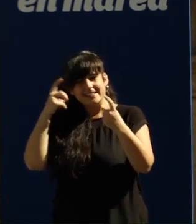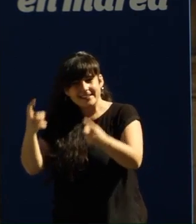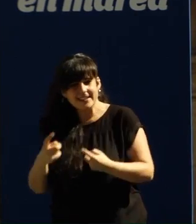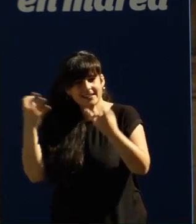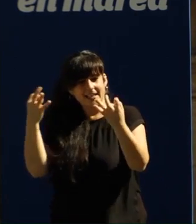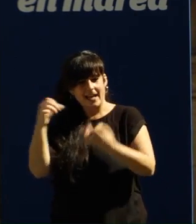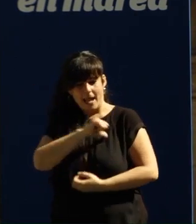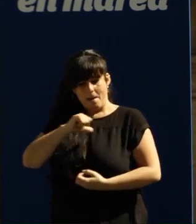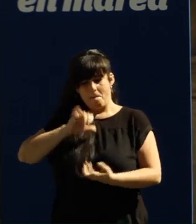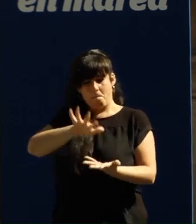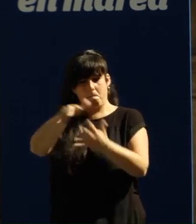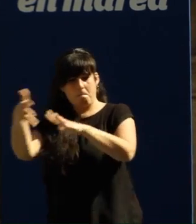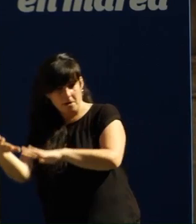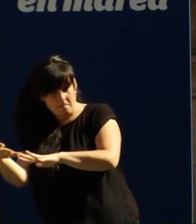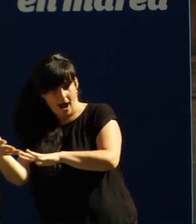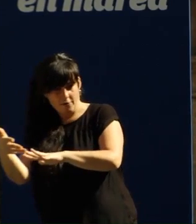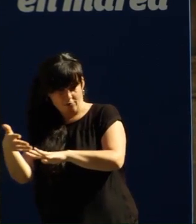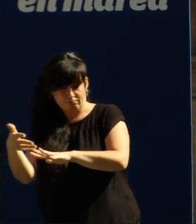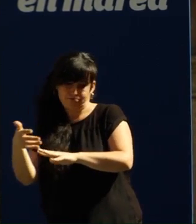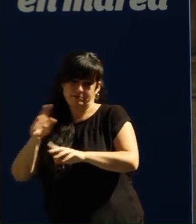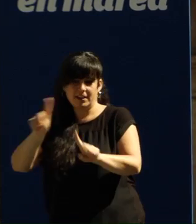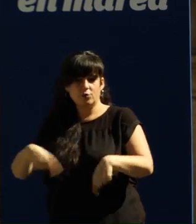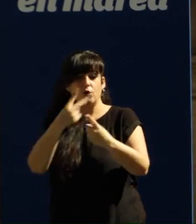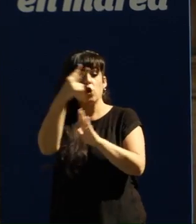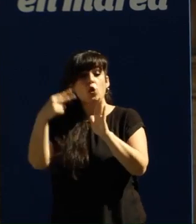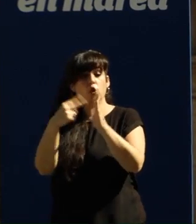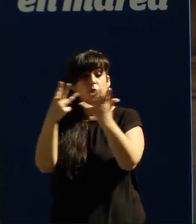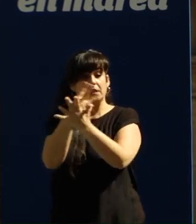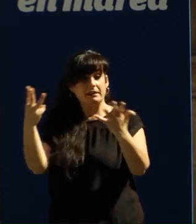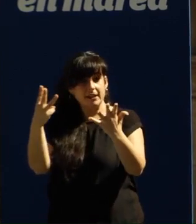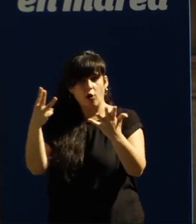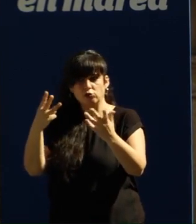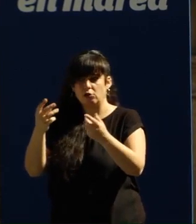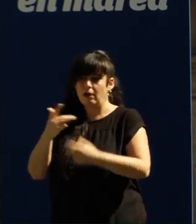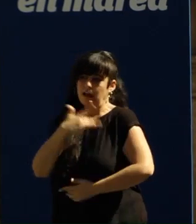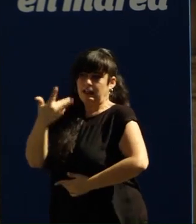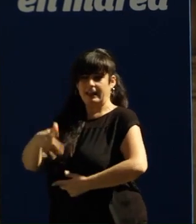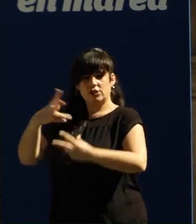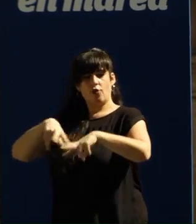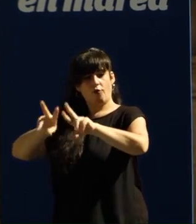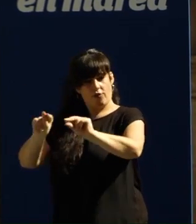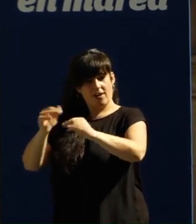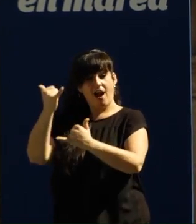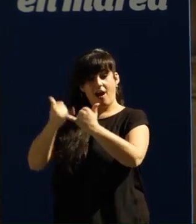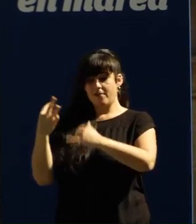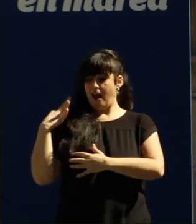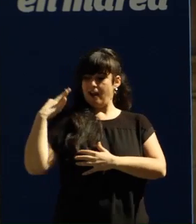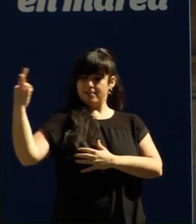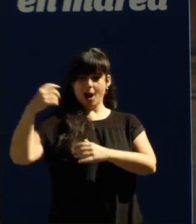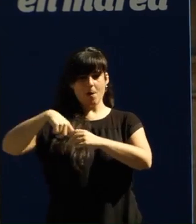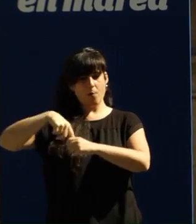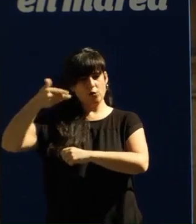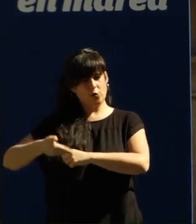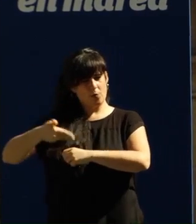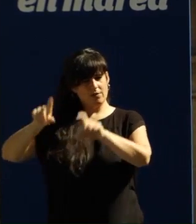fixa o precio de saldo que remataba a súa concesión no 2018 e despois de que estas dúas persoas entren no Consello de Administración da Empresa un Goberno en función